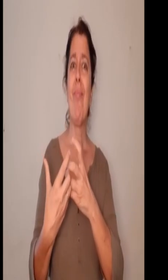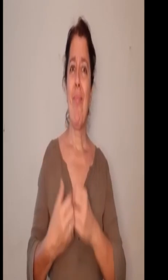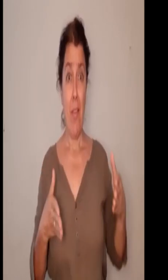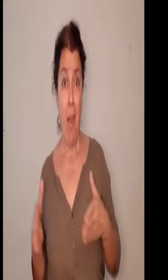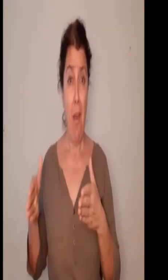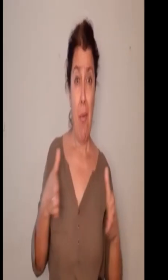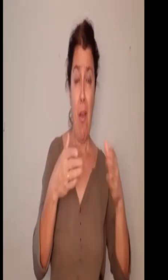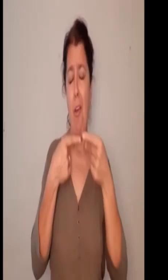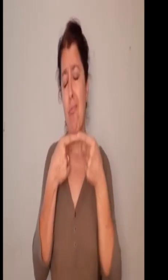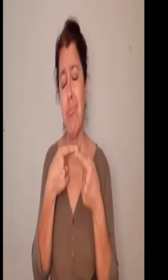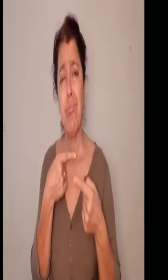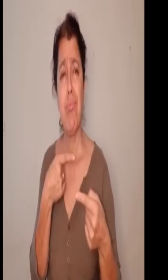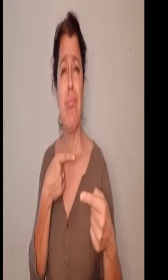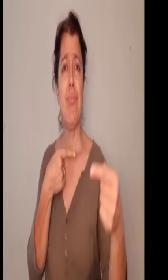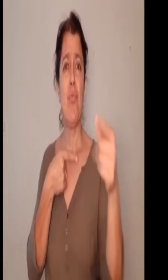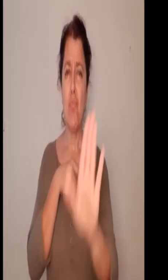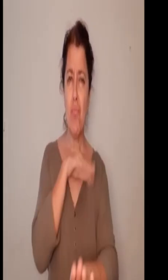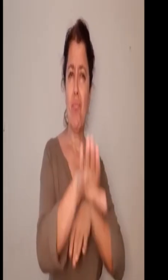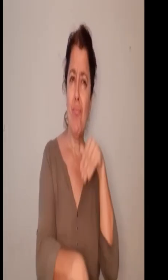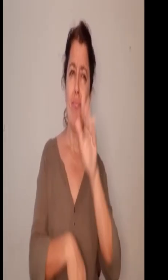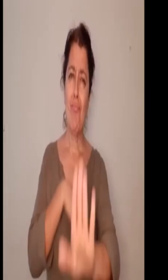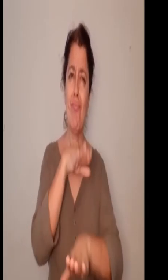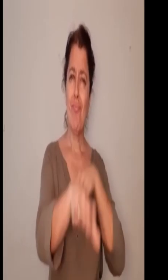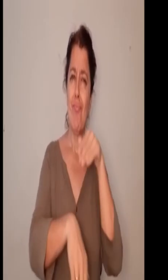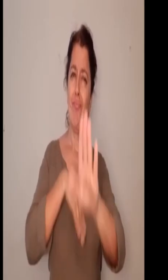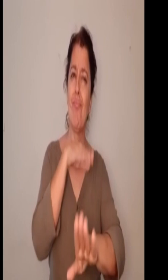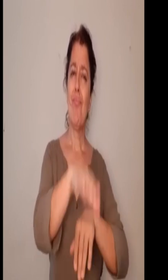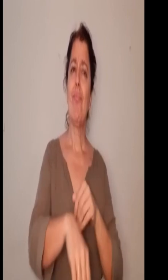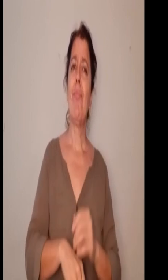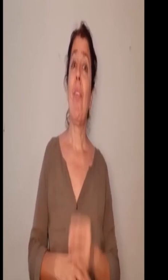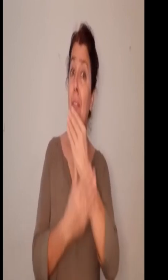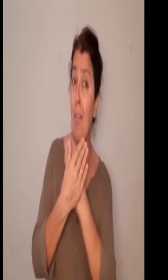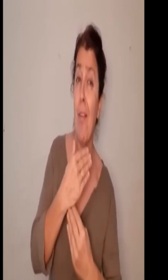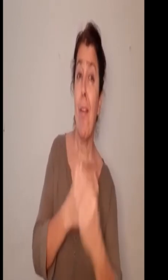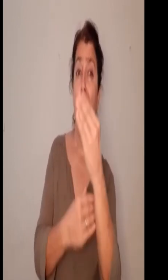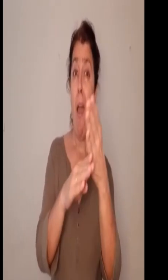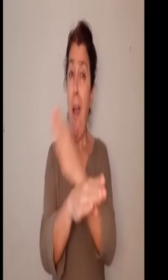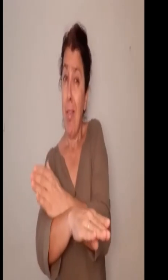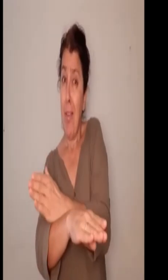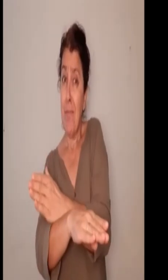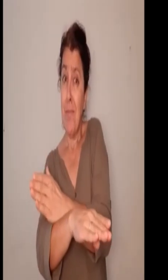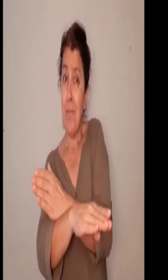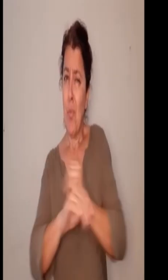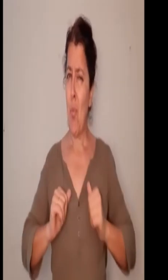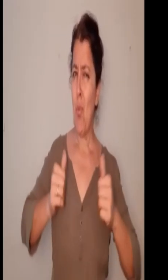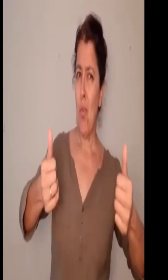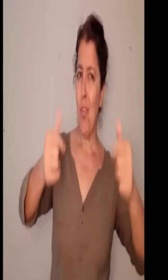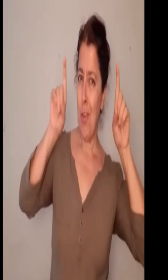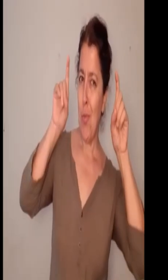la igualdad Un camino muy largo, hay mucho por recorrer A educar se empieza mucho antes